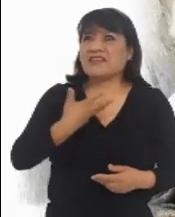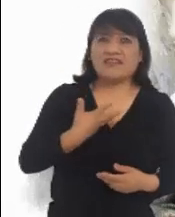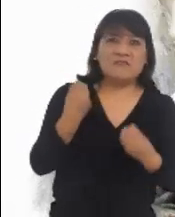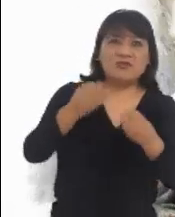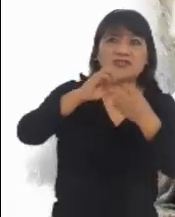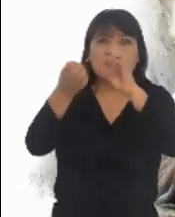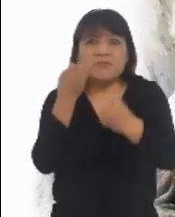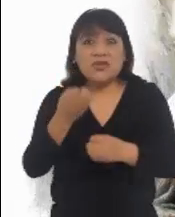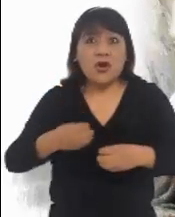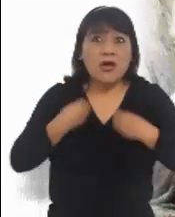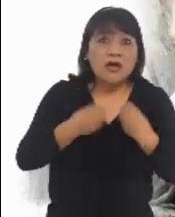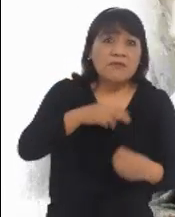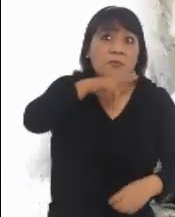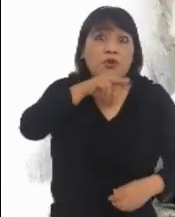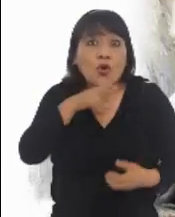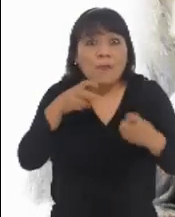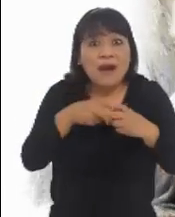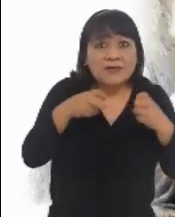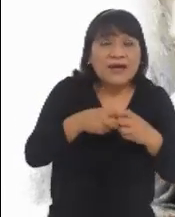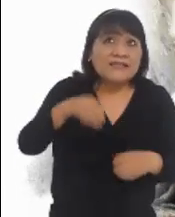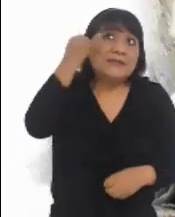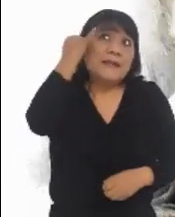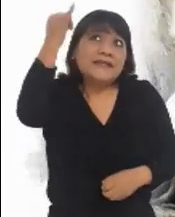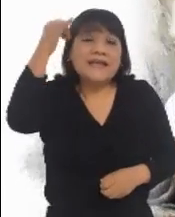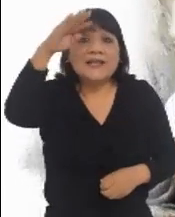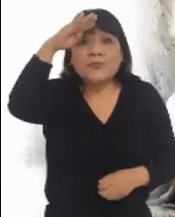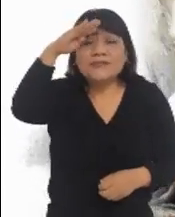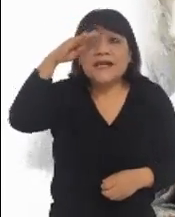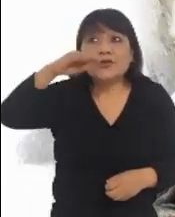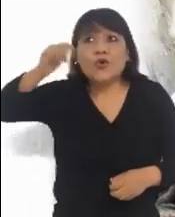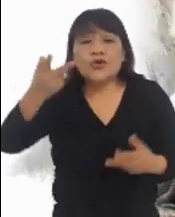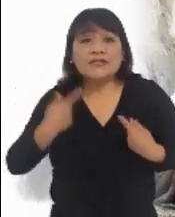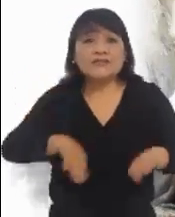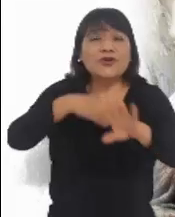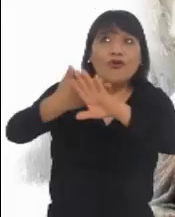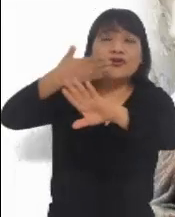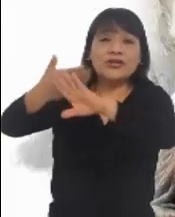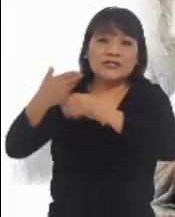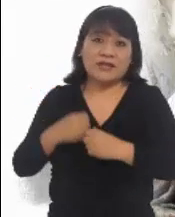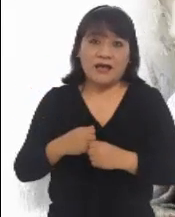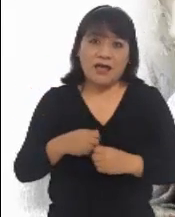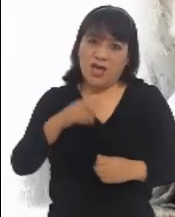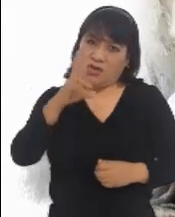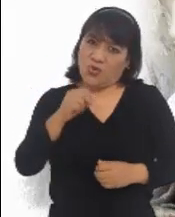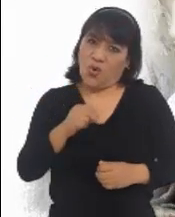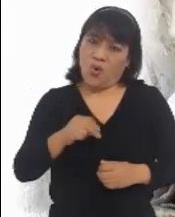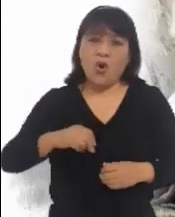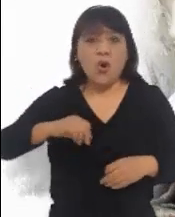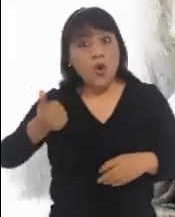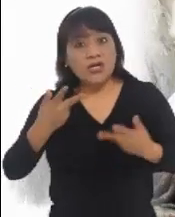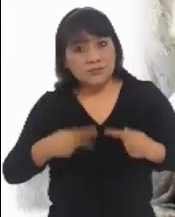y que viven angustiados imaginando males futuros, porque quien quiere parecerse a Dios Padre